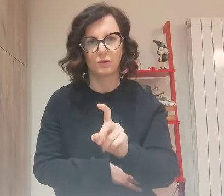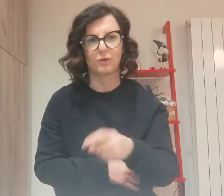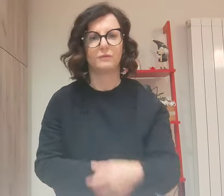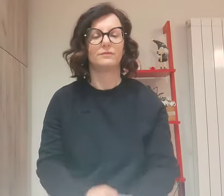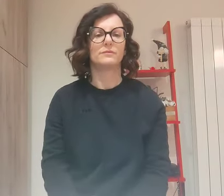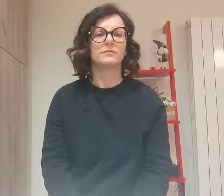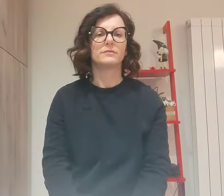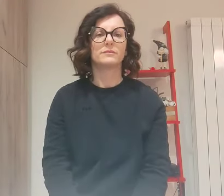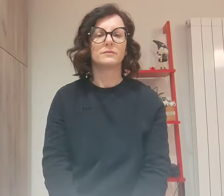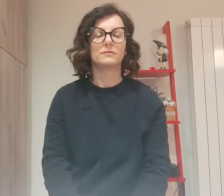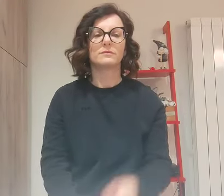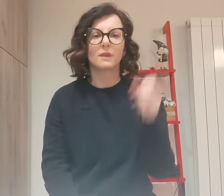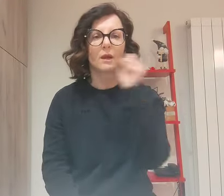Parola del Signore